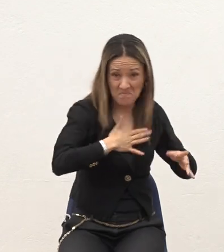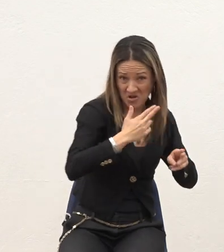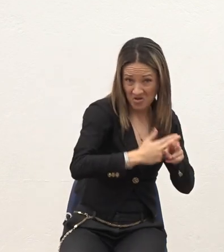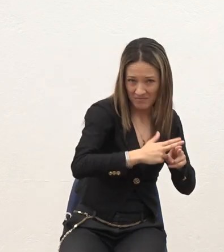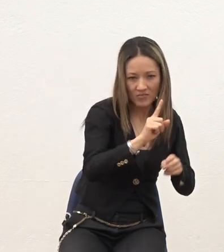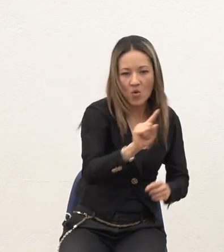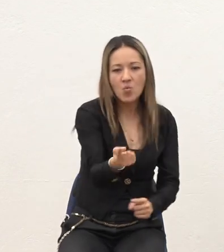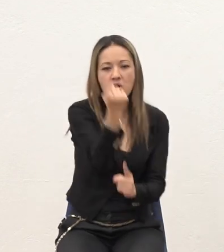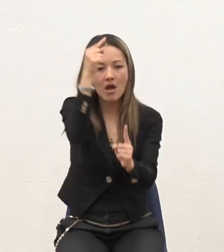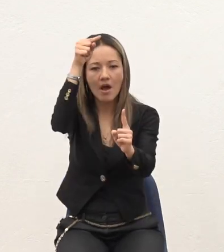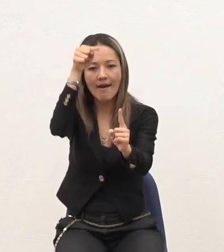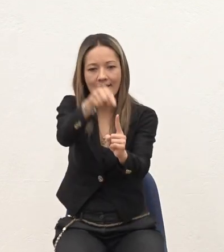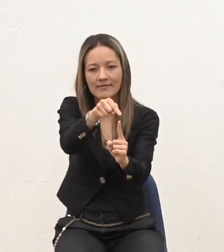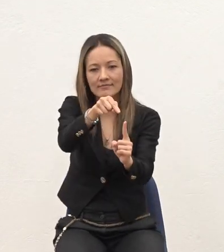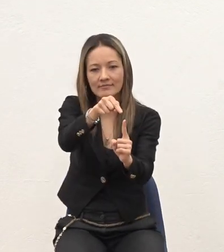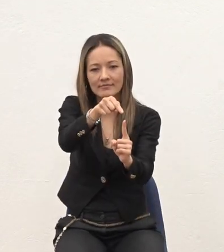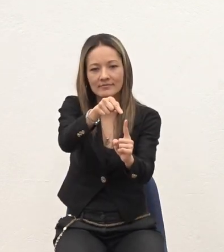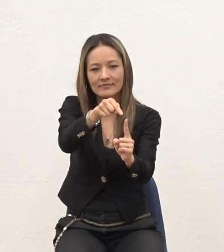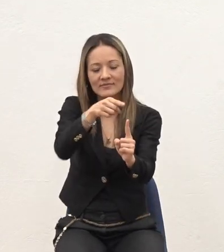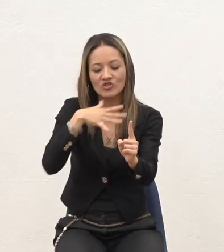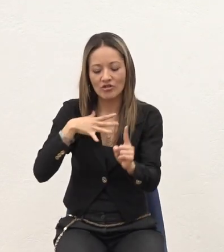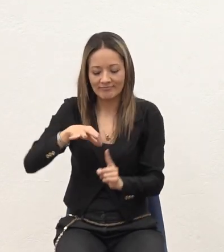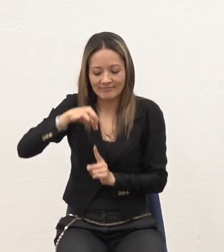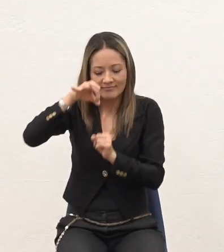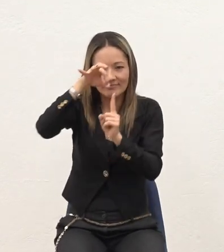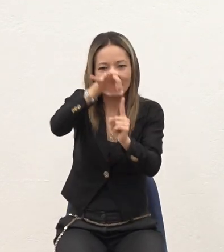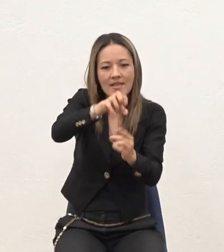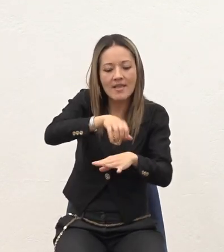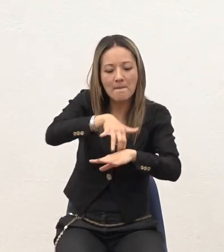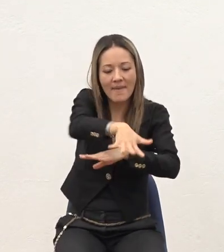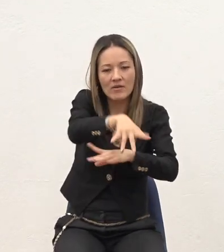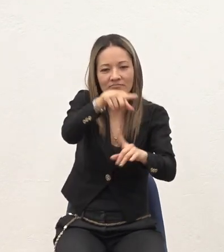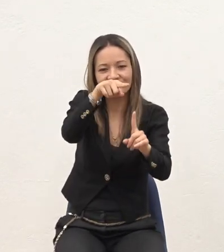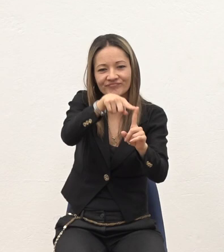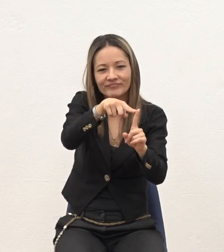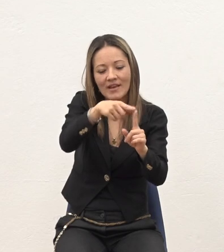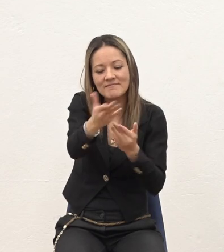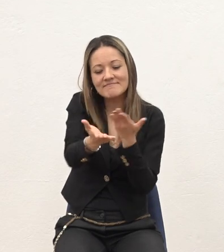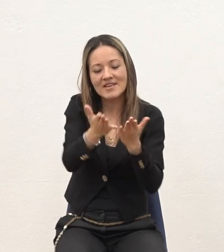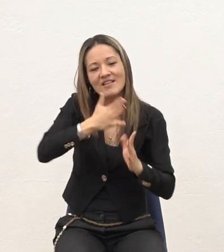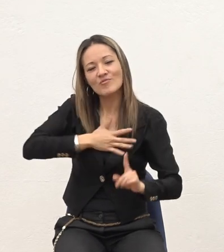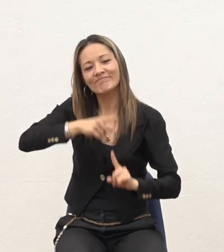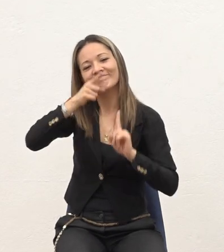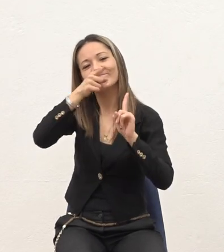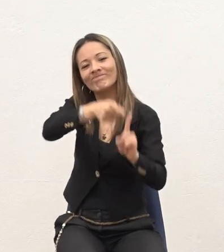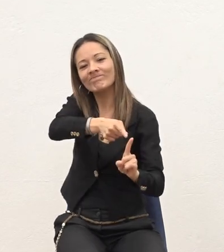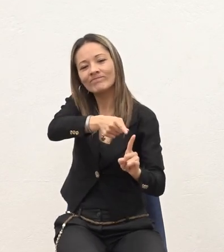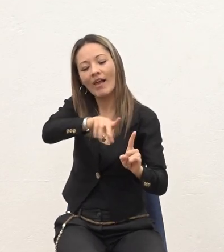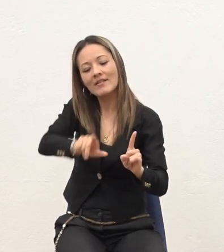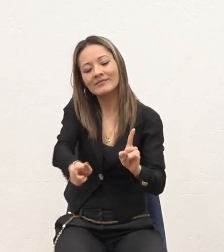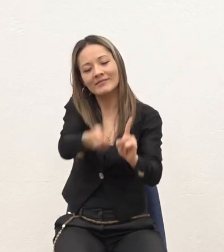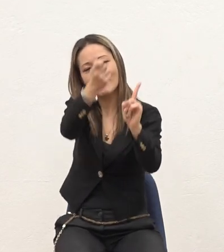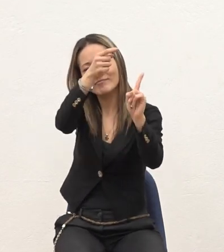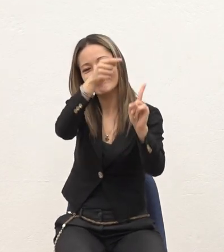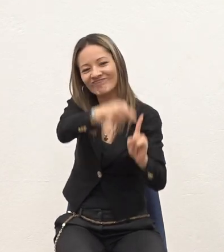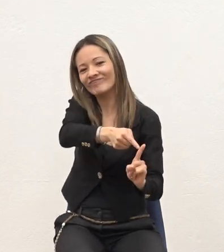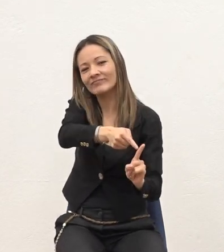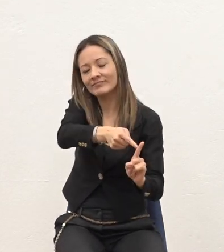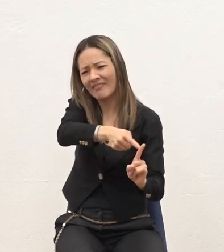Únicamente A su enviado A su siervo Al que salva Entiende que Él no